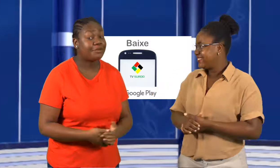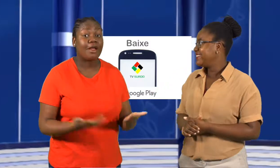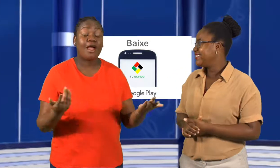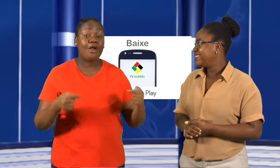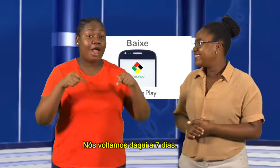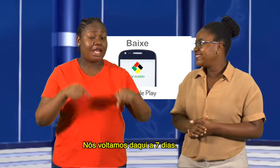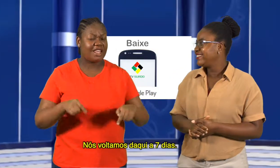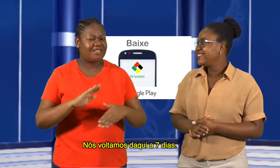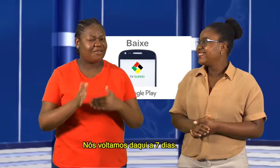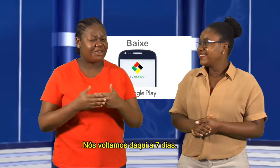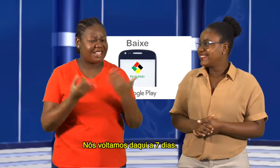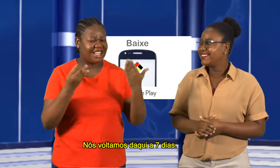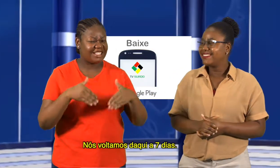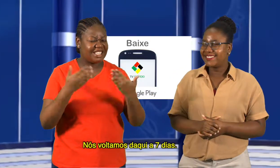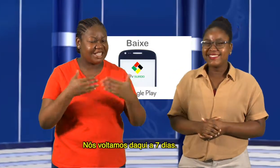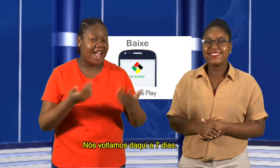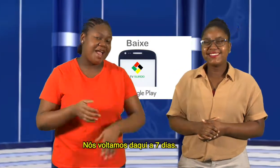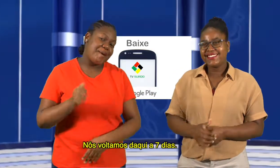Nós voltamos daqui a sete dias.